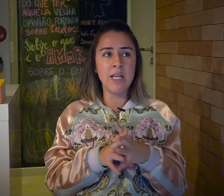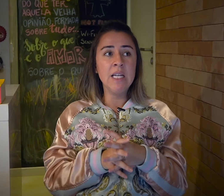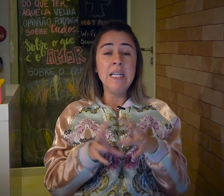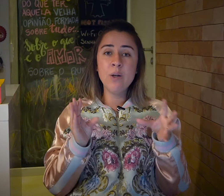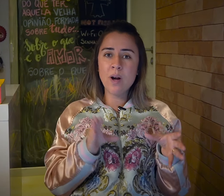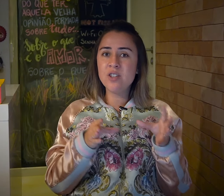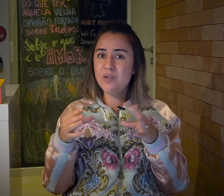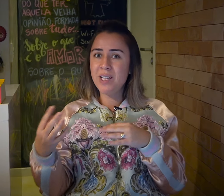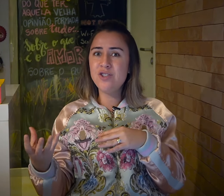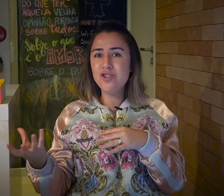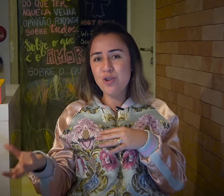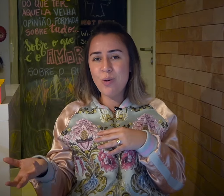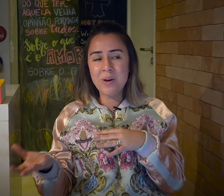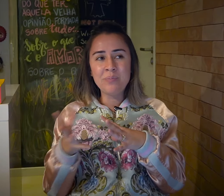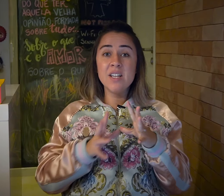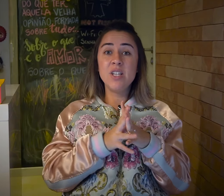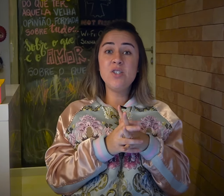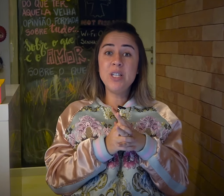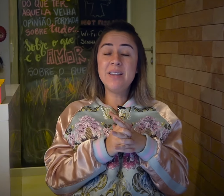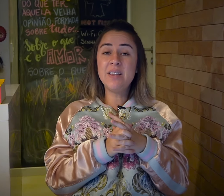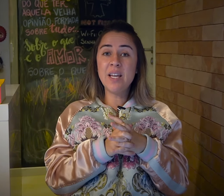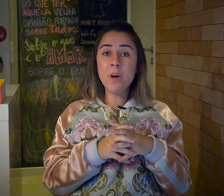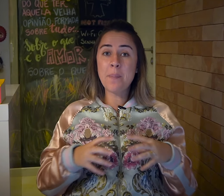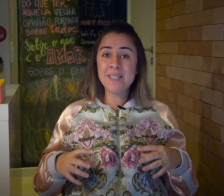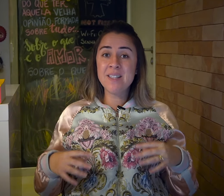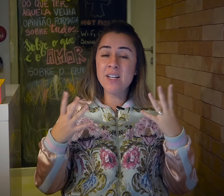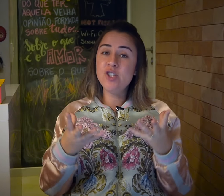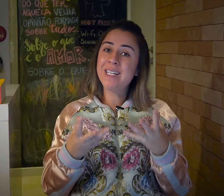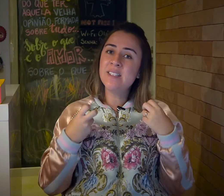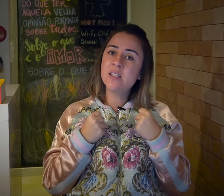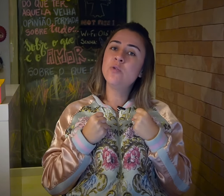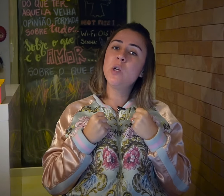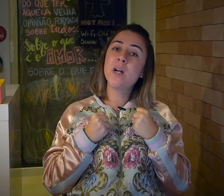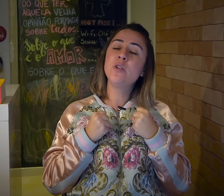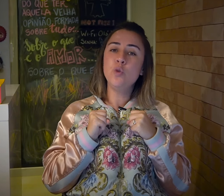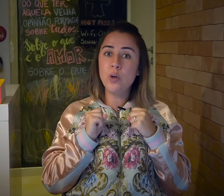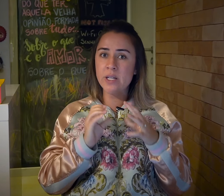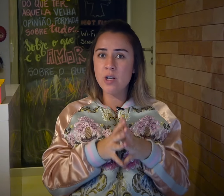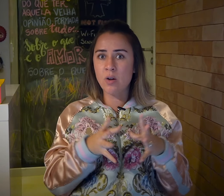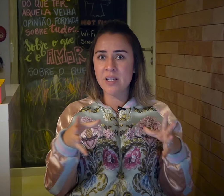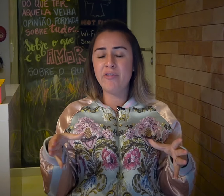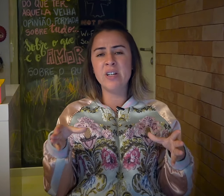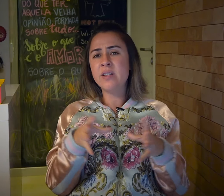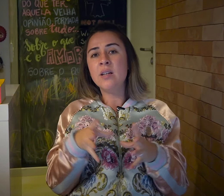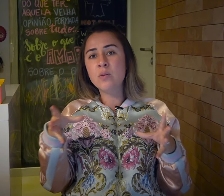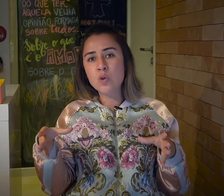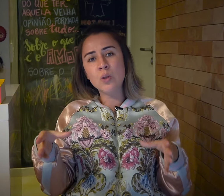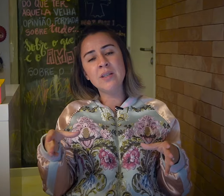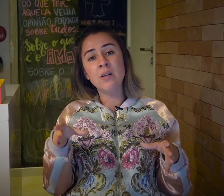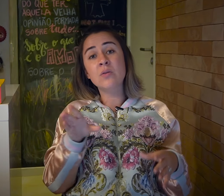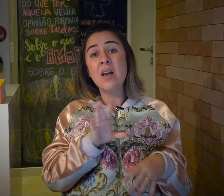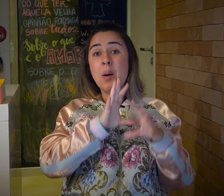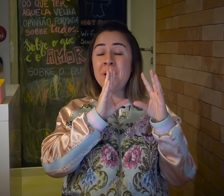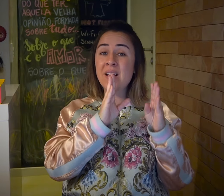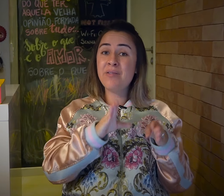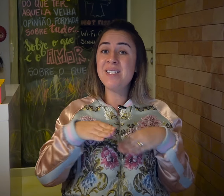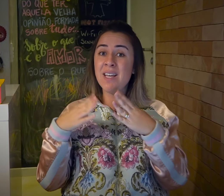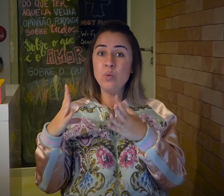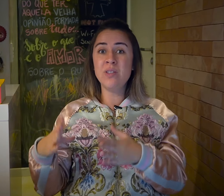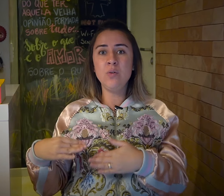né? Linguagem é diferente de idioma, que a gente tem uma capacidade de aquisição de linguagem muito grande na nossa infância, ali até uns 12 anos, mas ela vai se reduzindo